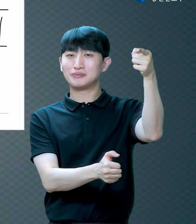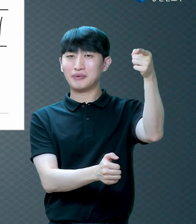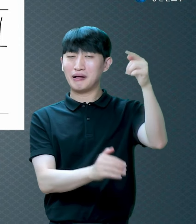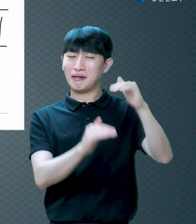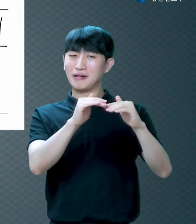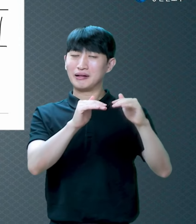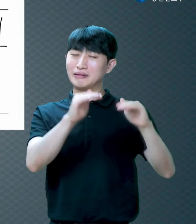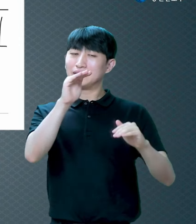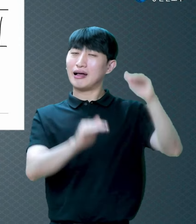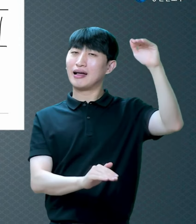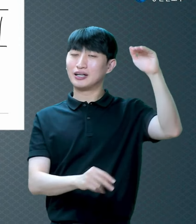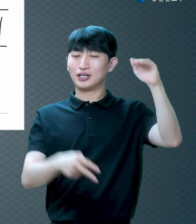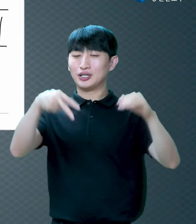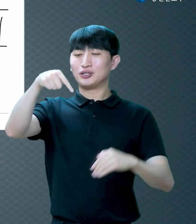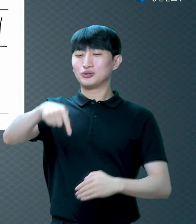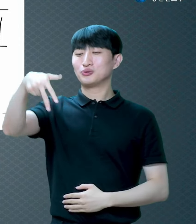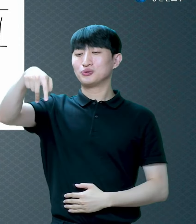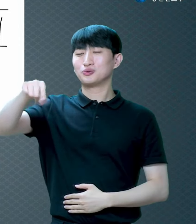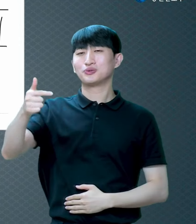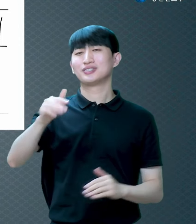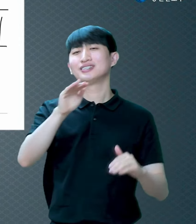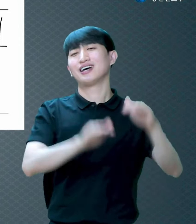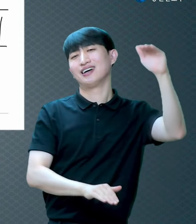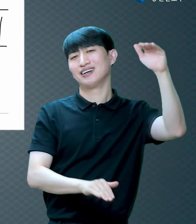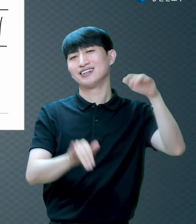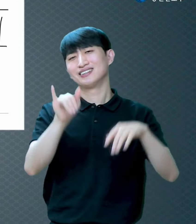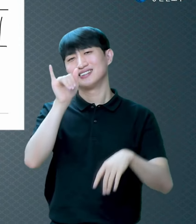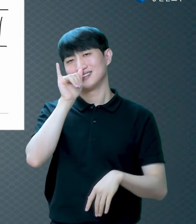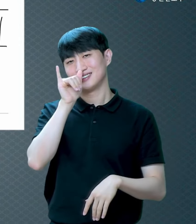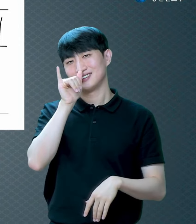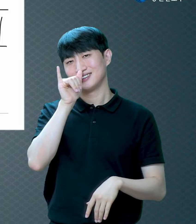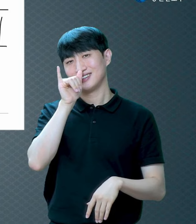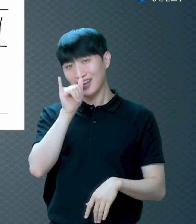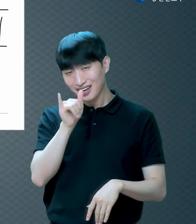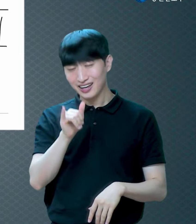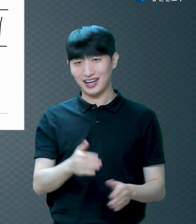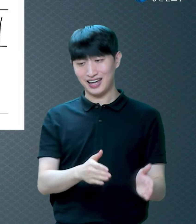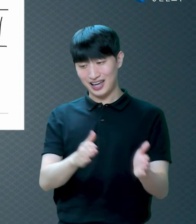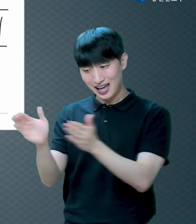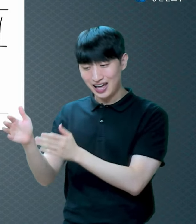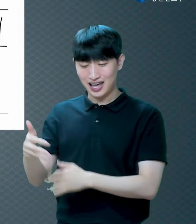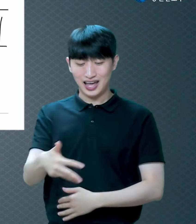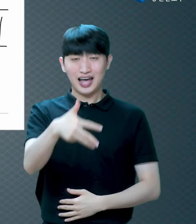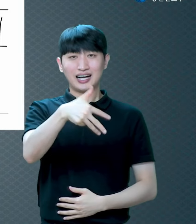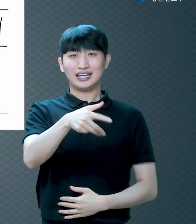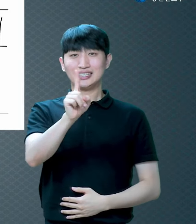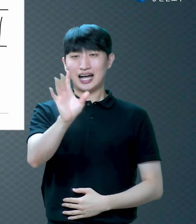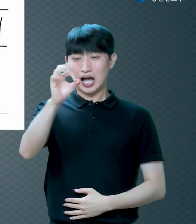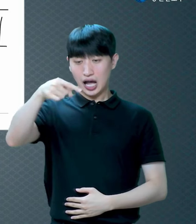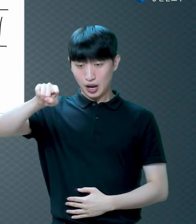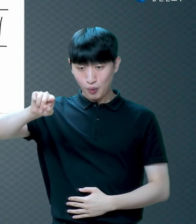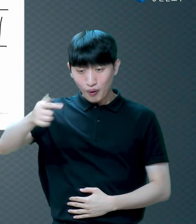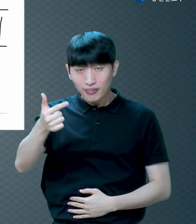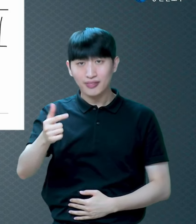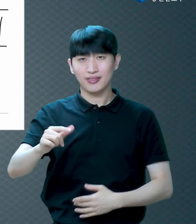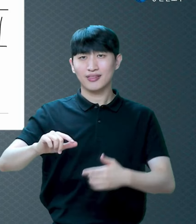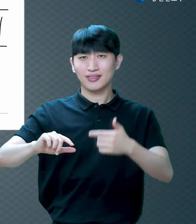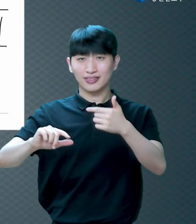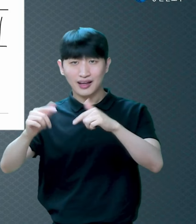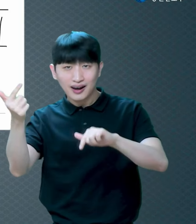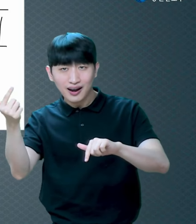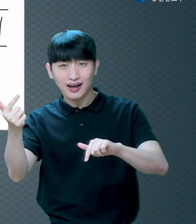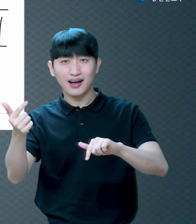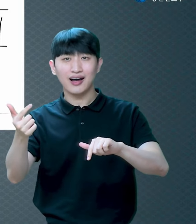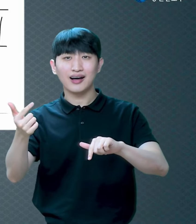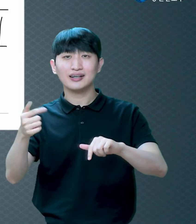차이가 나는 거예요 그런데 차원이 다르다 이 말은 이